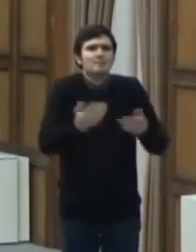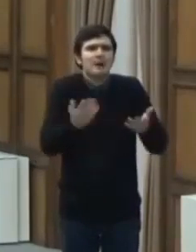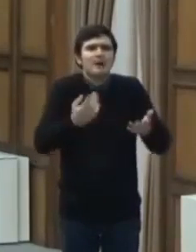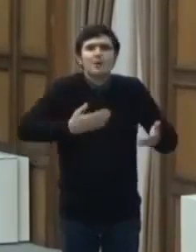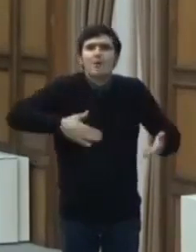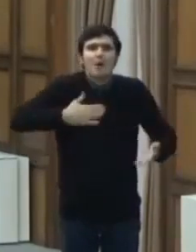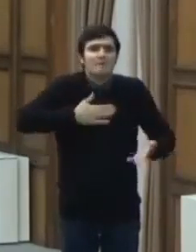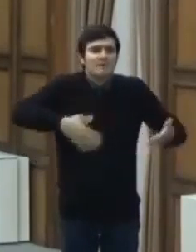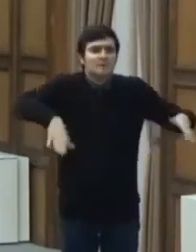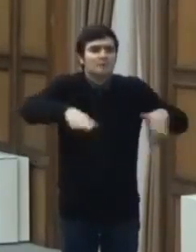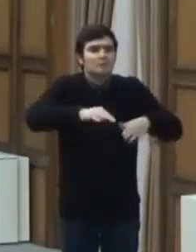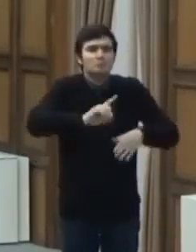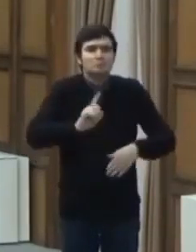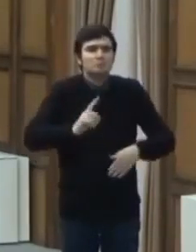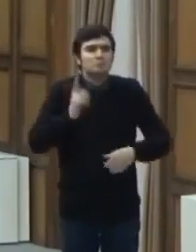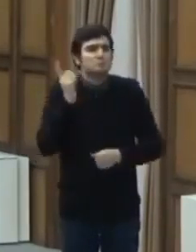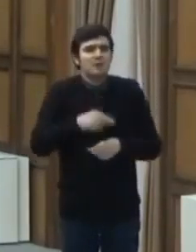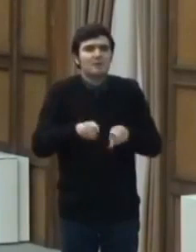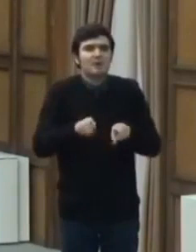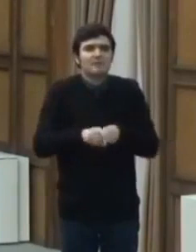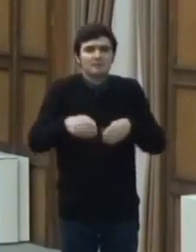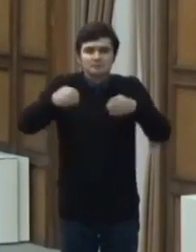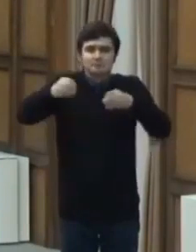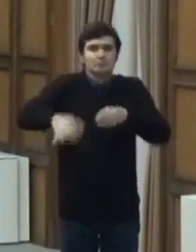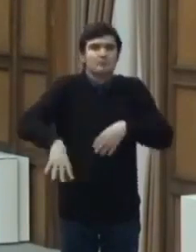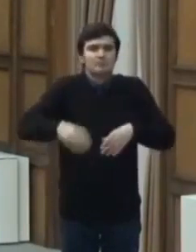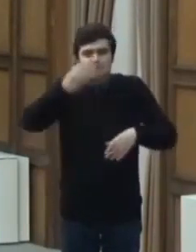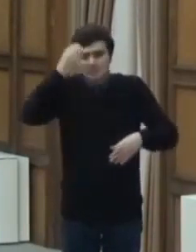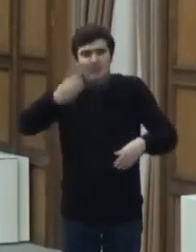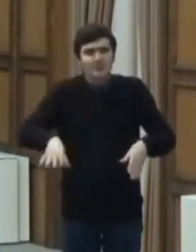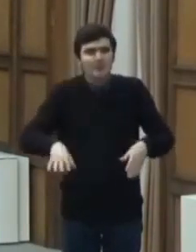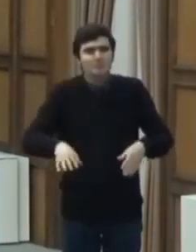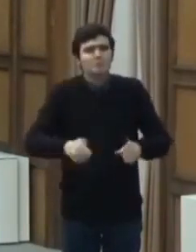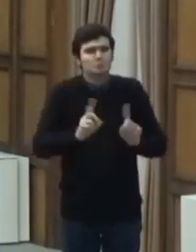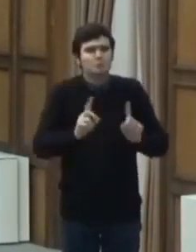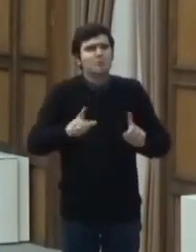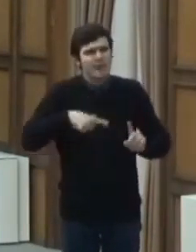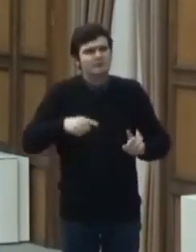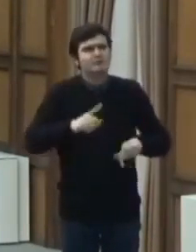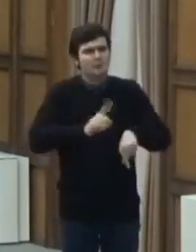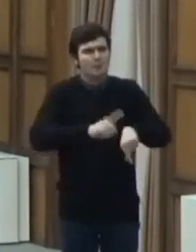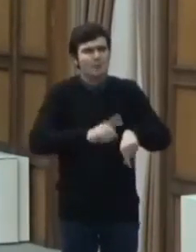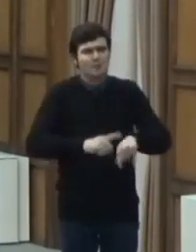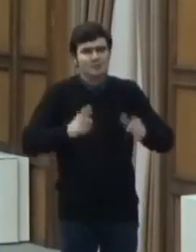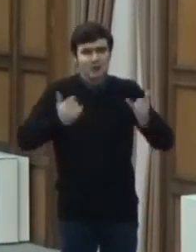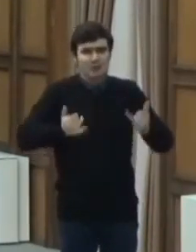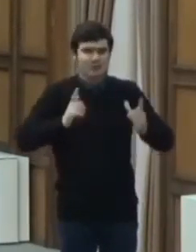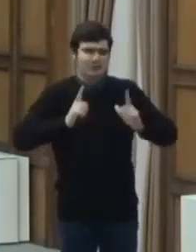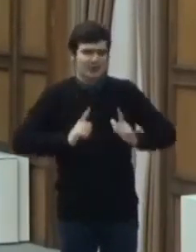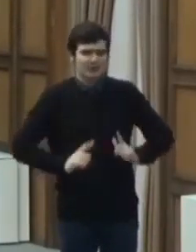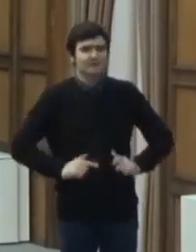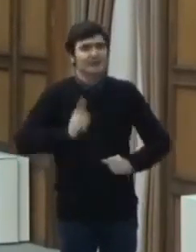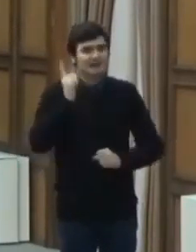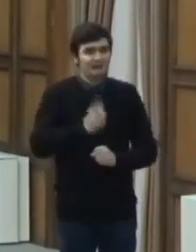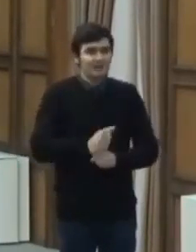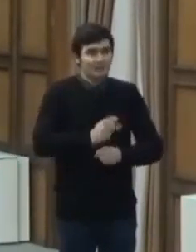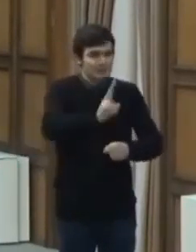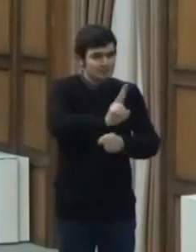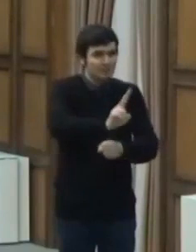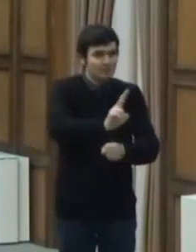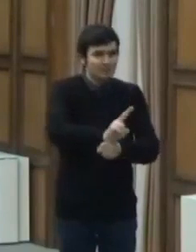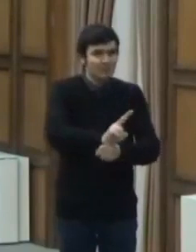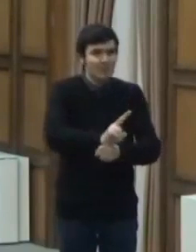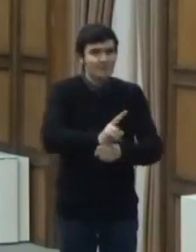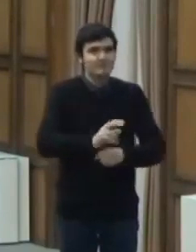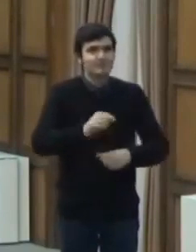trebuie să o scăpăm din mână. Există un moment al relaxării care trebuie bine gestionat, există un moment al relaxării care